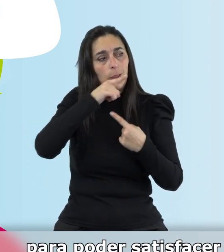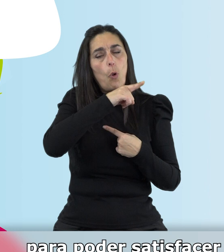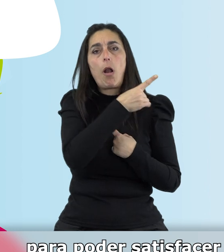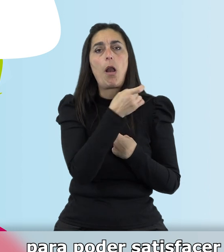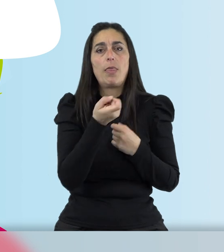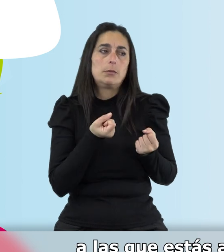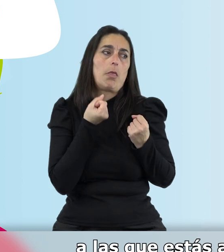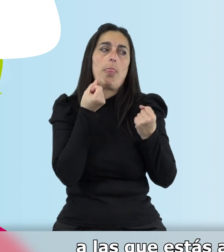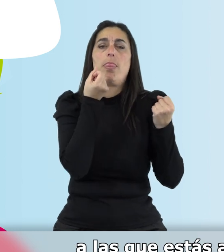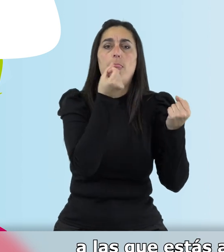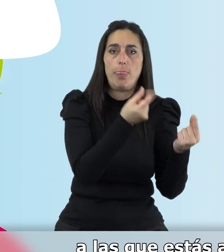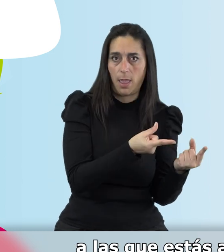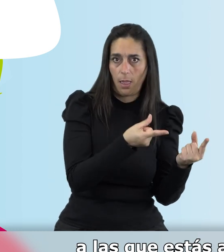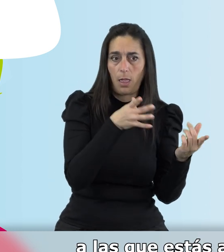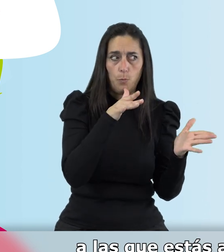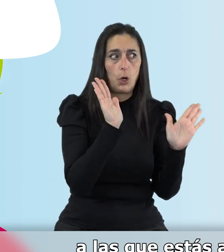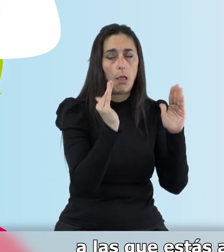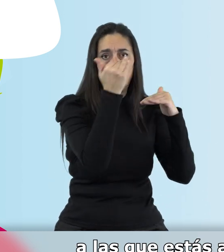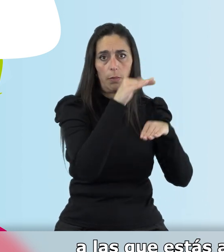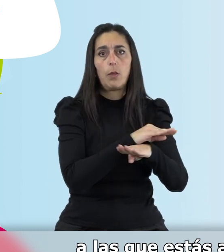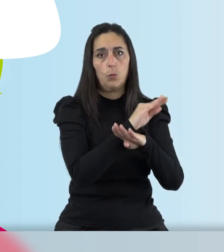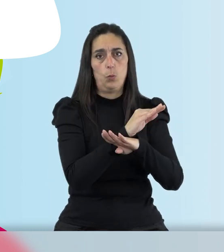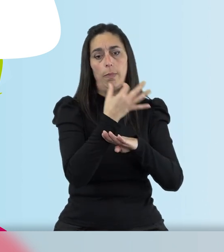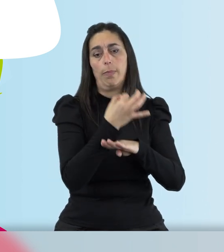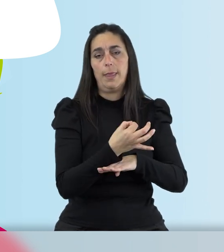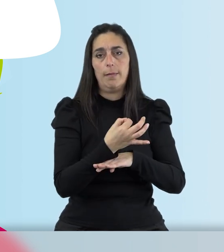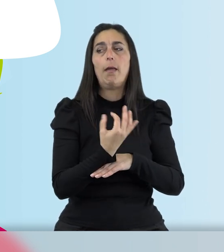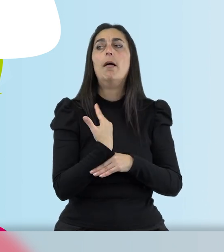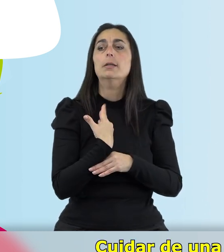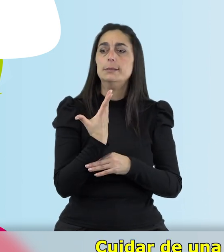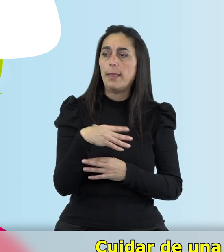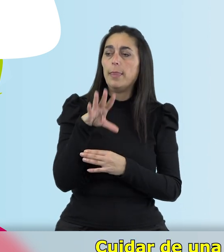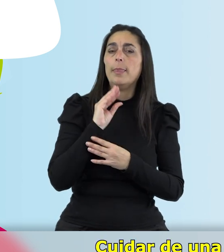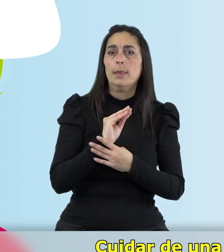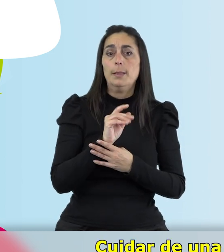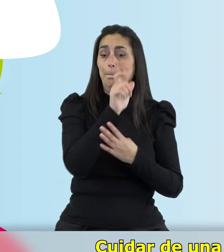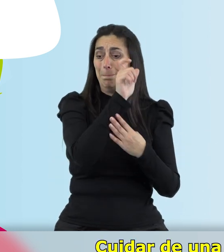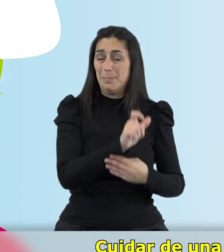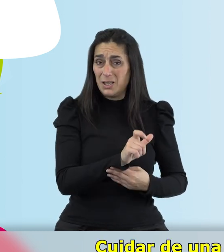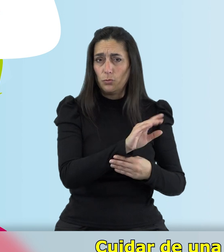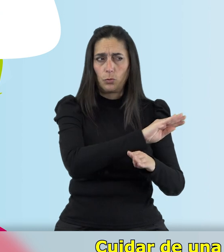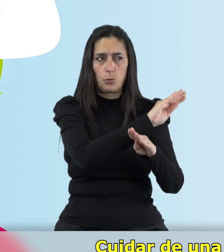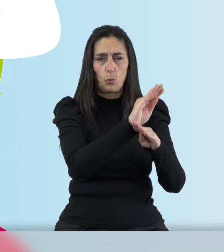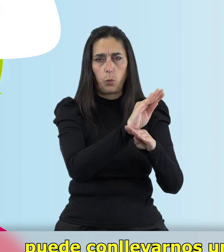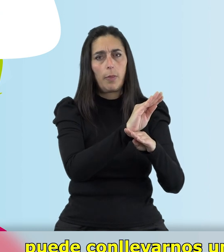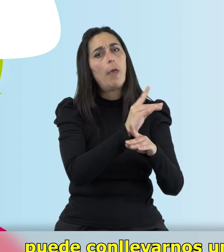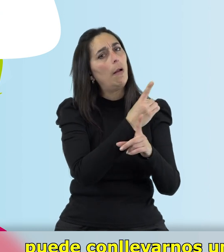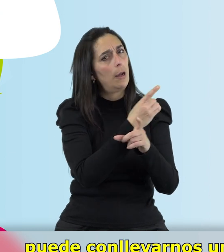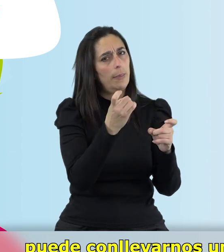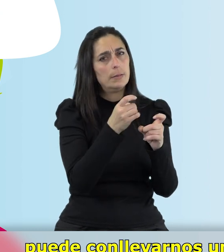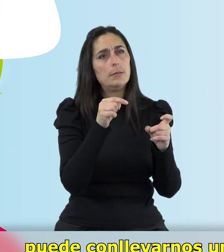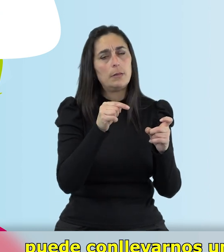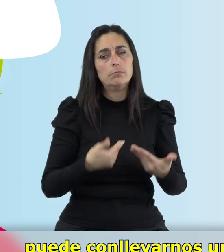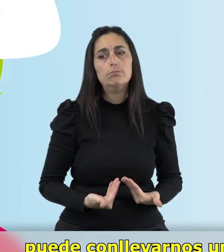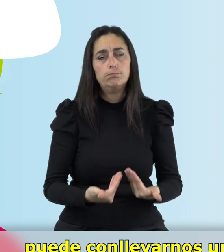necesidades de las personas a las que estás atendiendo y a las que estás cuidando. Entendido. Cuidar de una persona que precisa apoyos puede